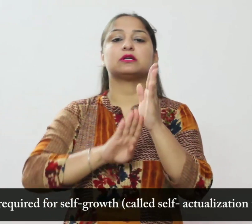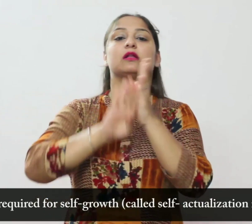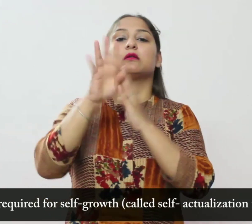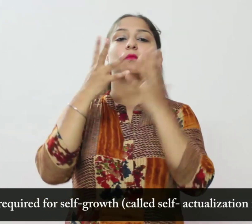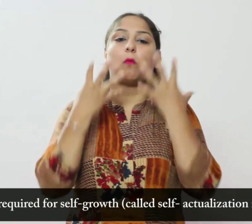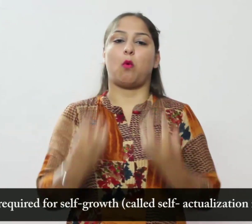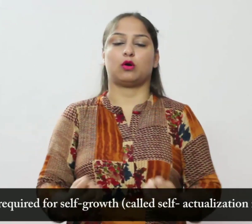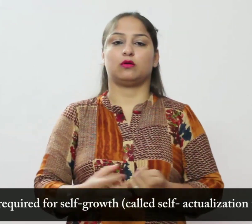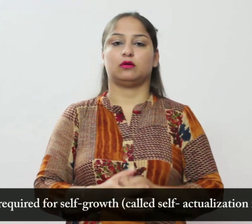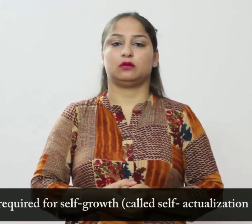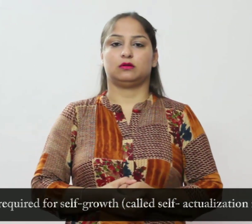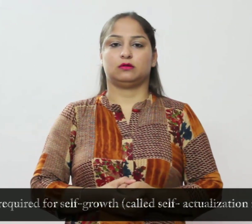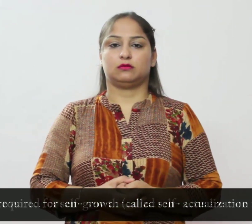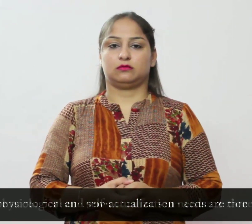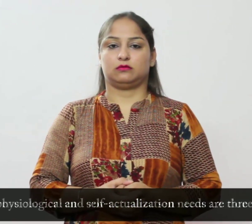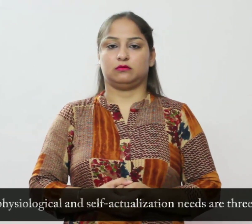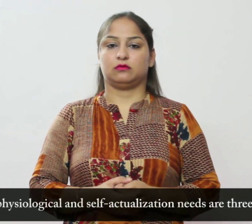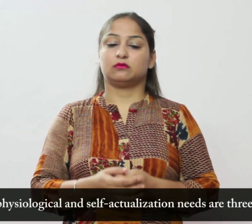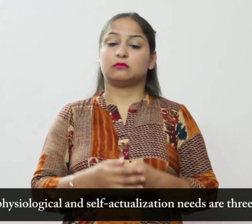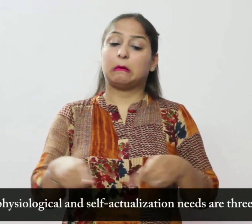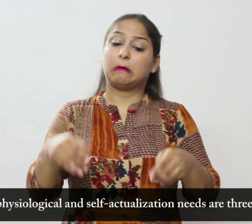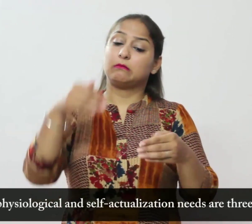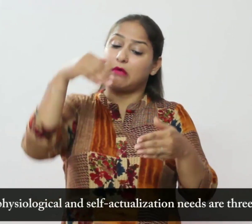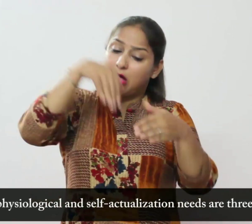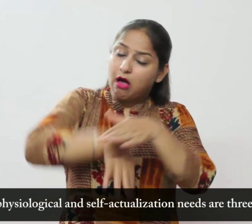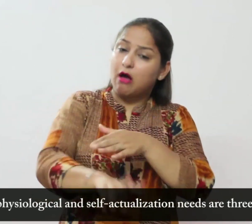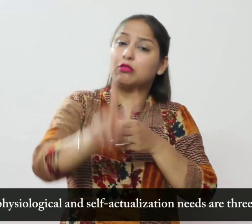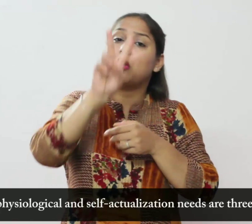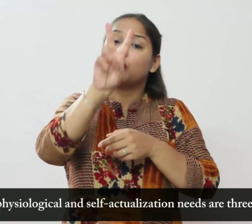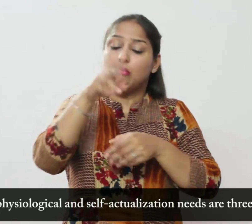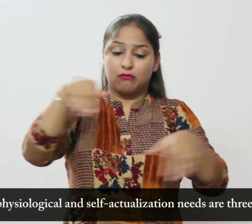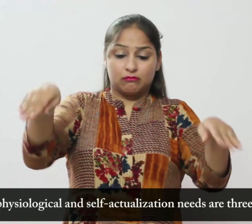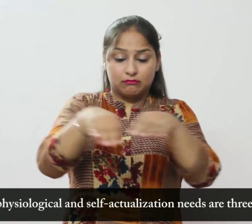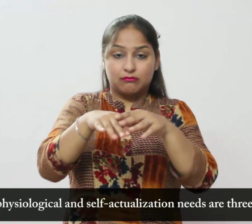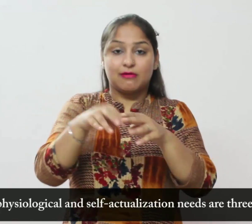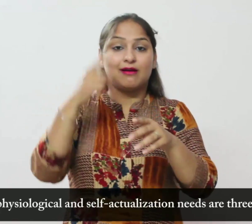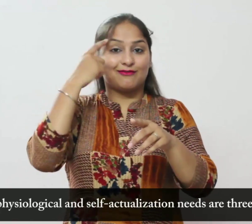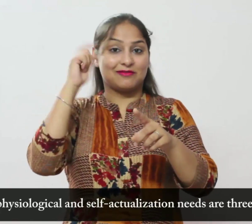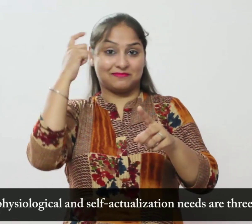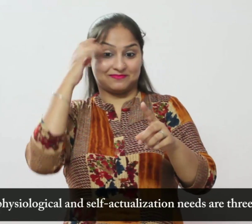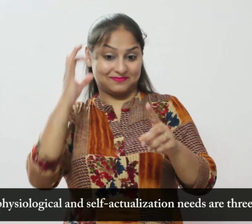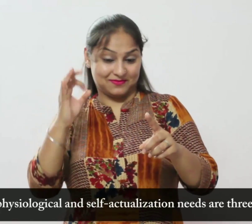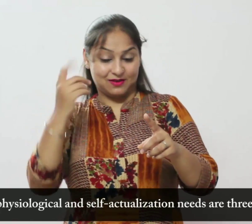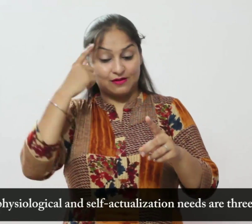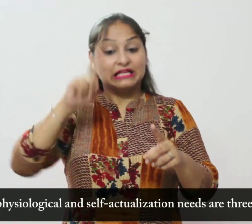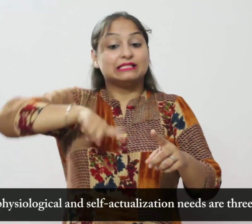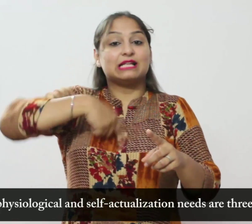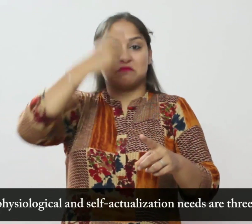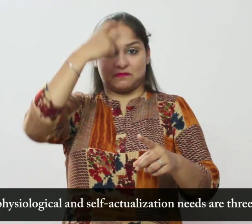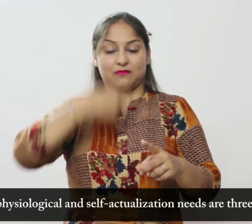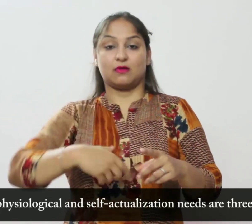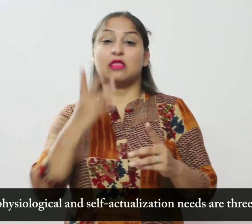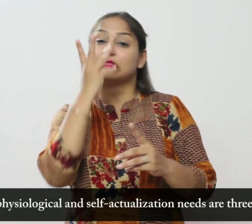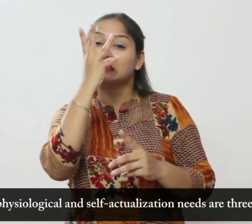कहा जाता है शारेरिक और आत्म प्रती की जरूरत की बाच्ची तीन अन्य आवशक्ताइं है